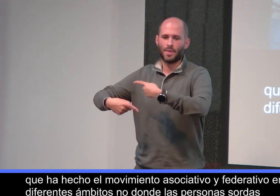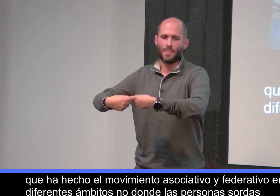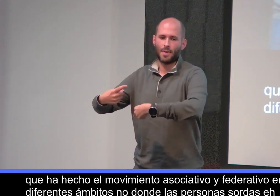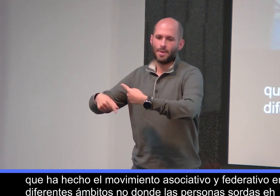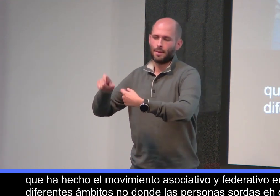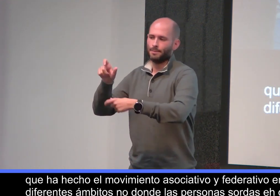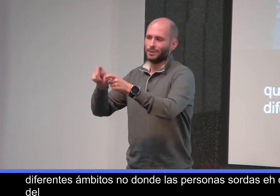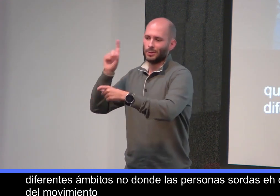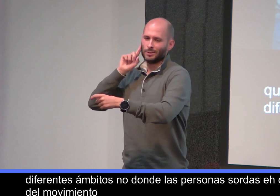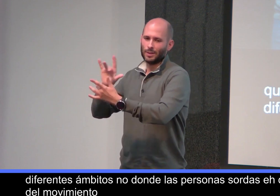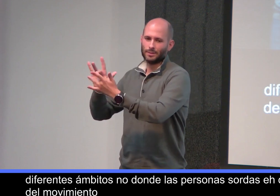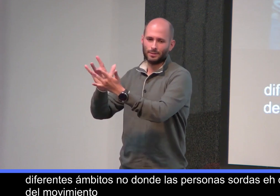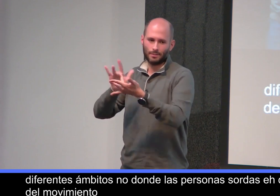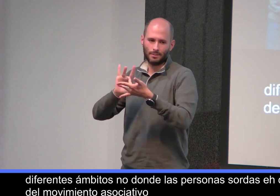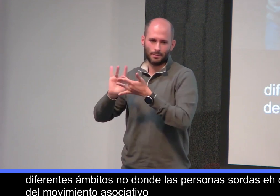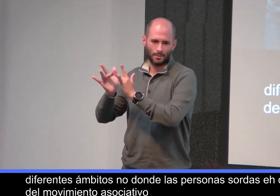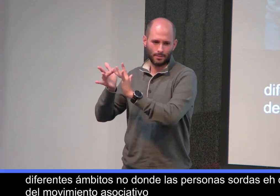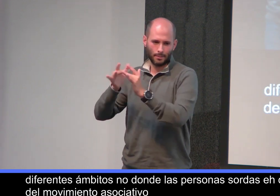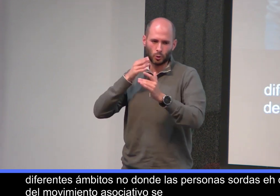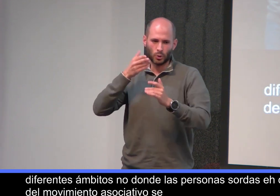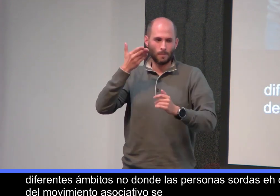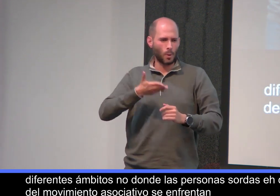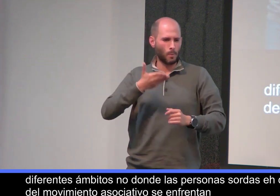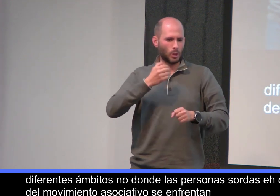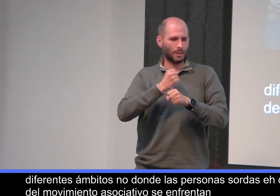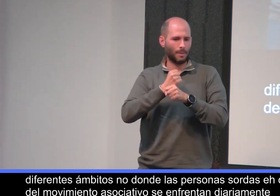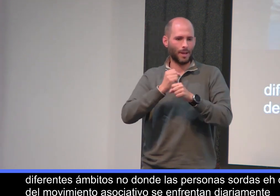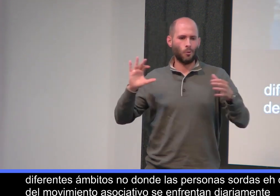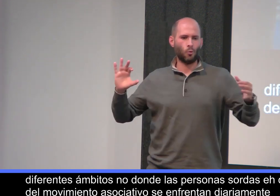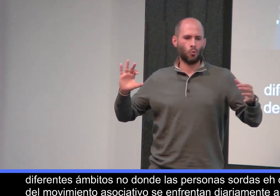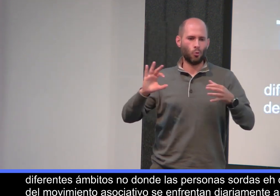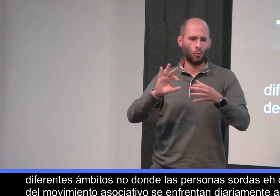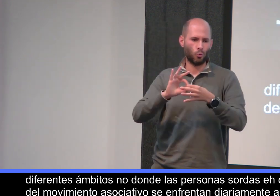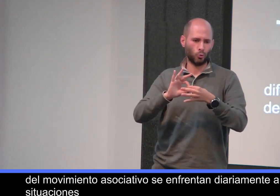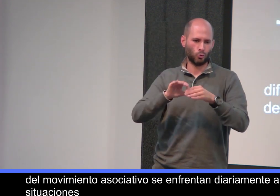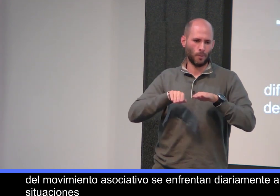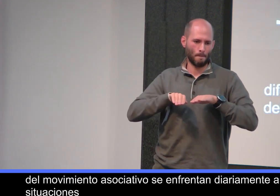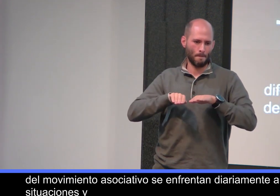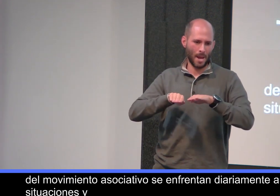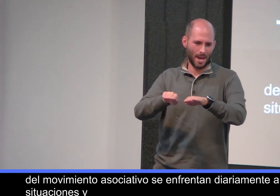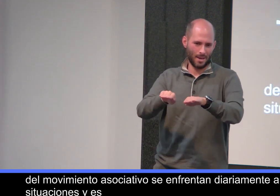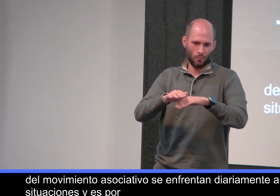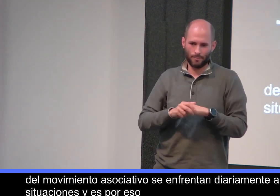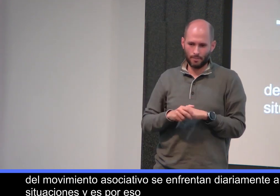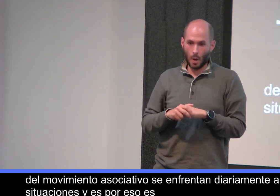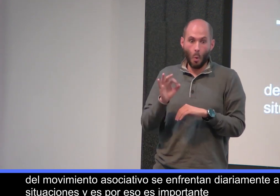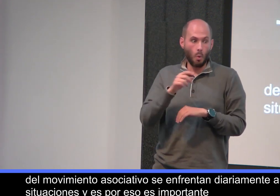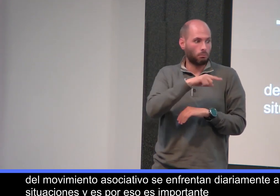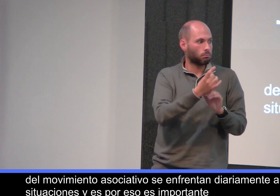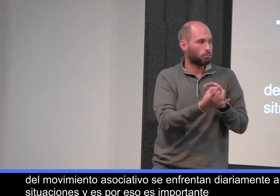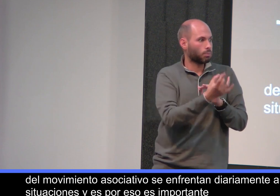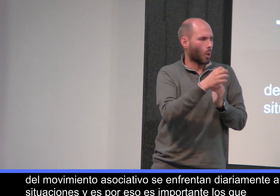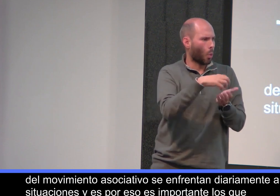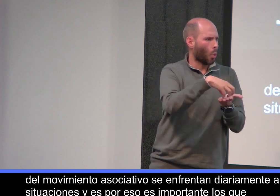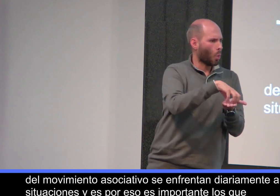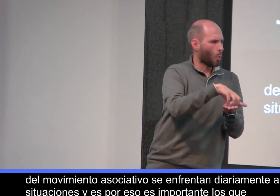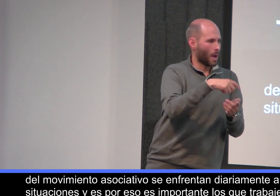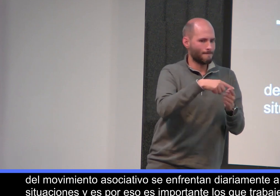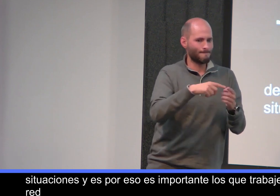movimiento asociativo se enfrentan diariamente a estas situaciones y por eso es importante los que trabajemos en red de